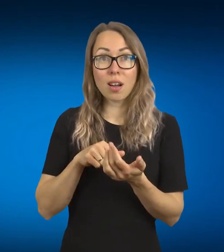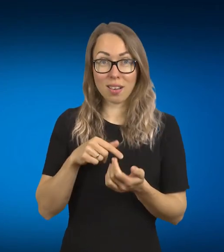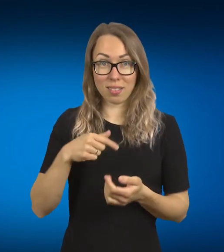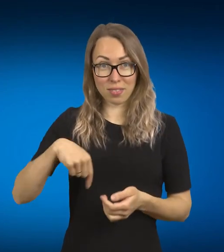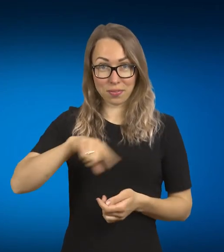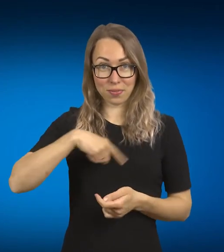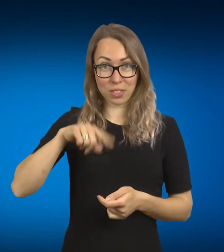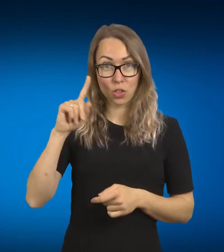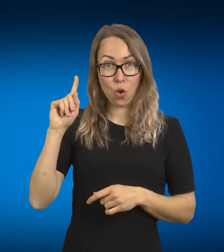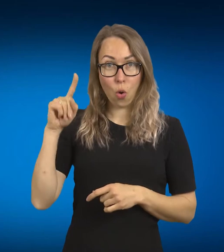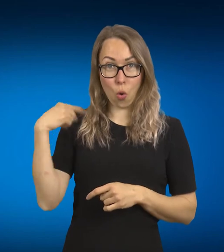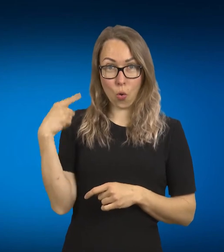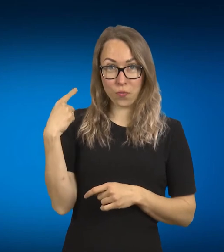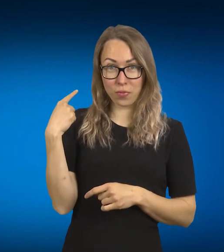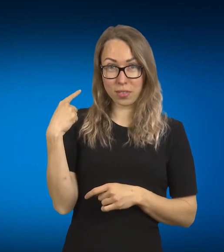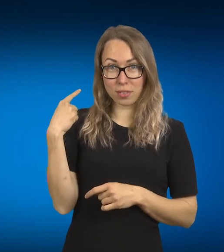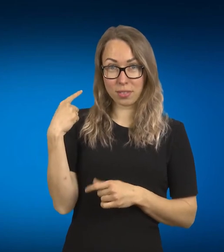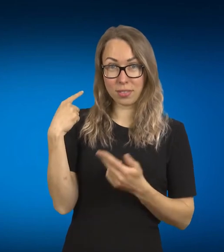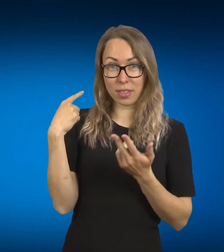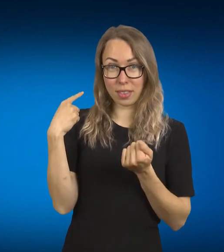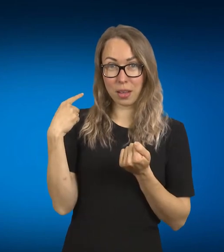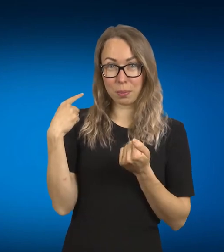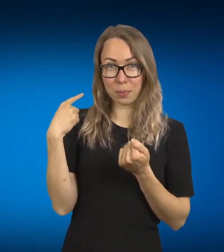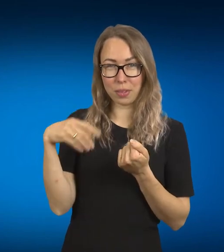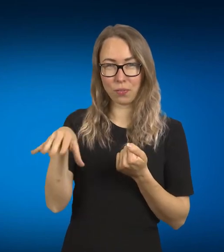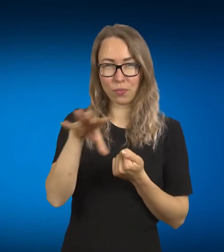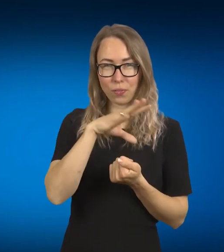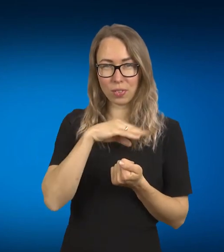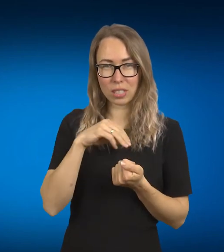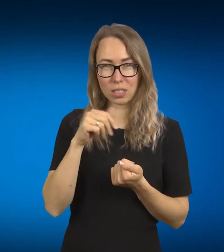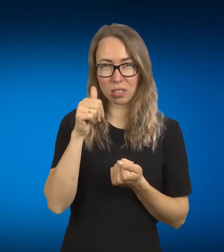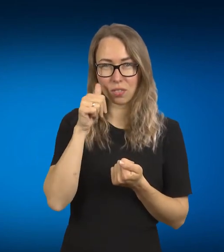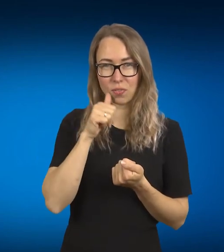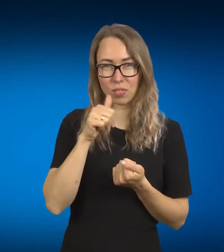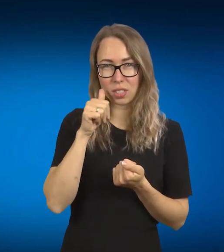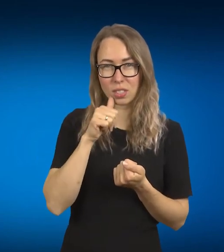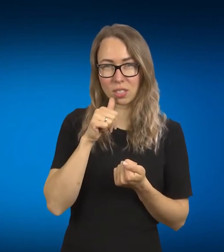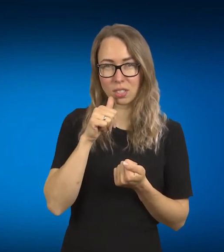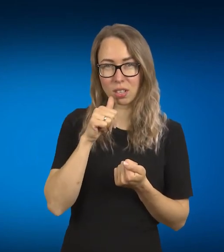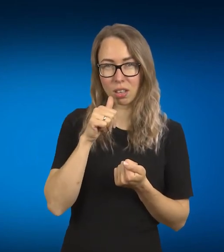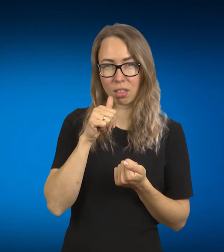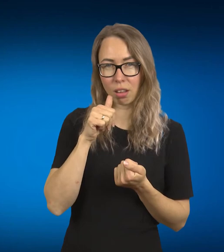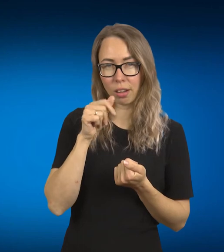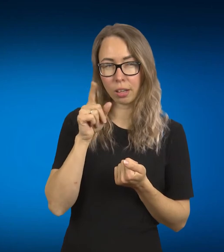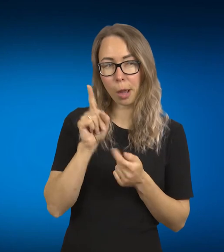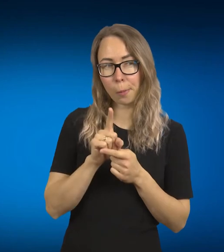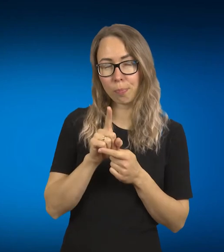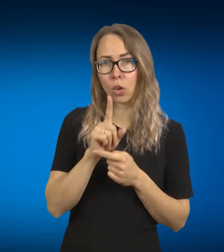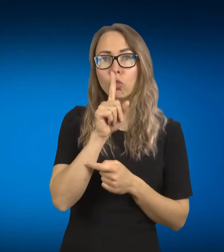ar ne, kiekvieną dažnai patenkam į tokias situacijos, kai mums sako, št, tiliau, bet